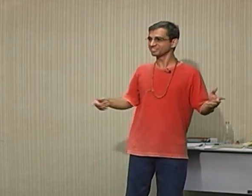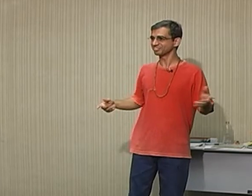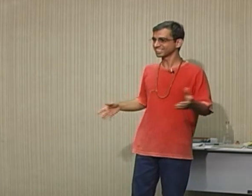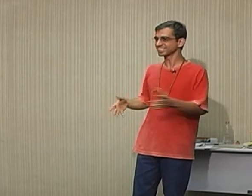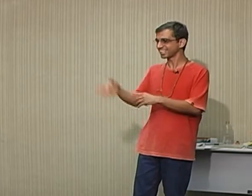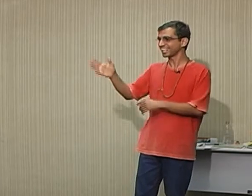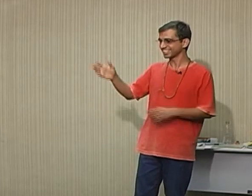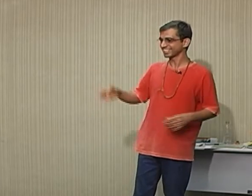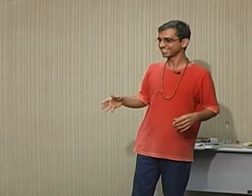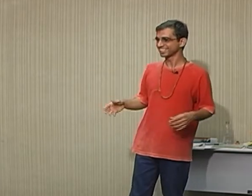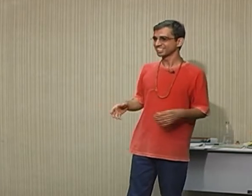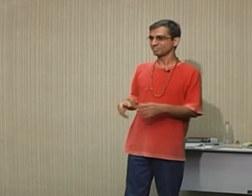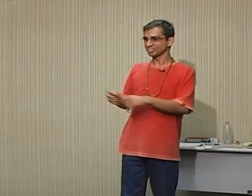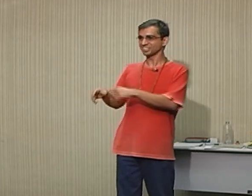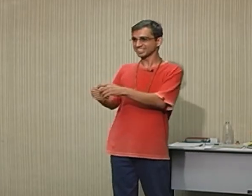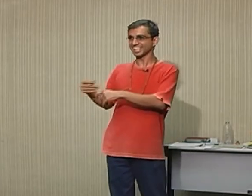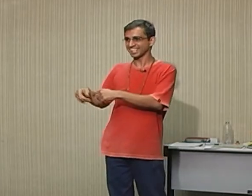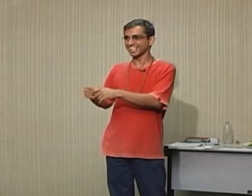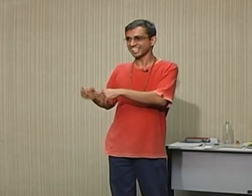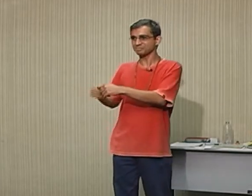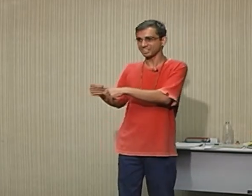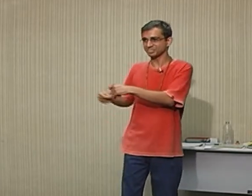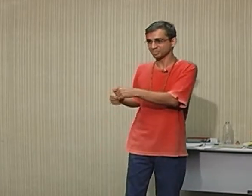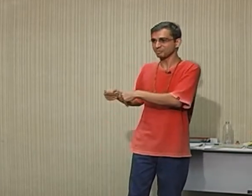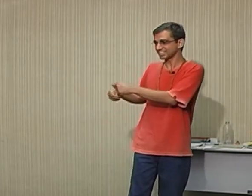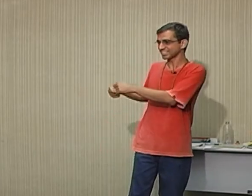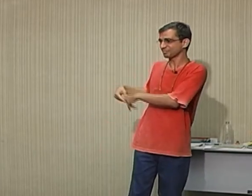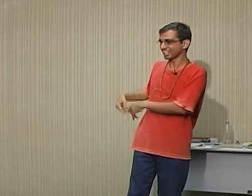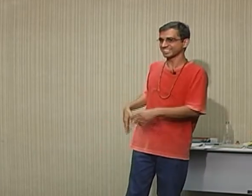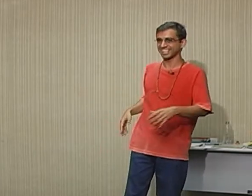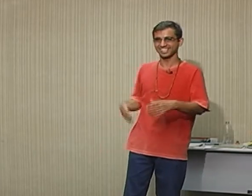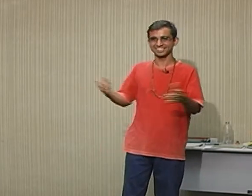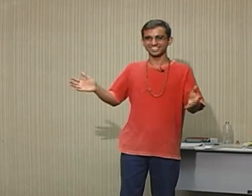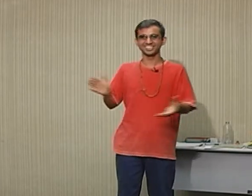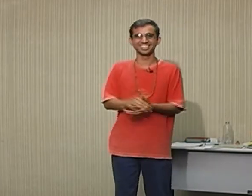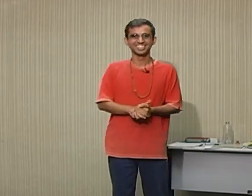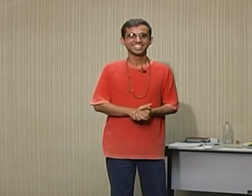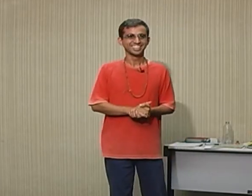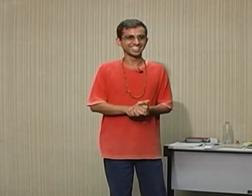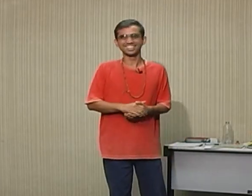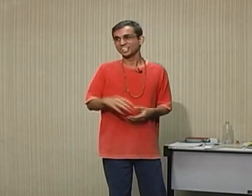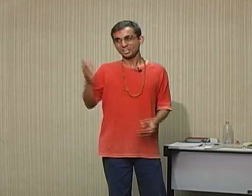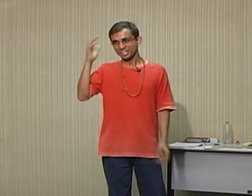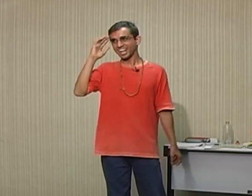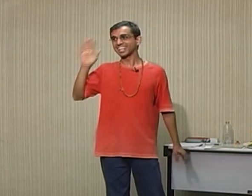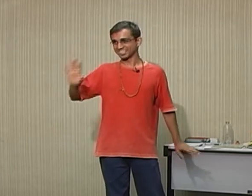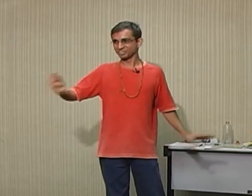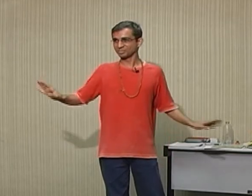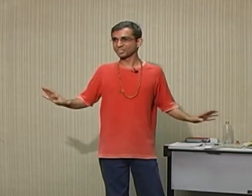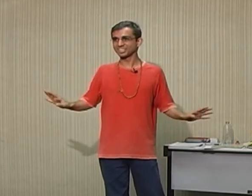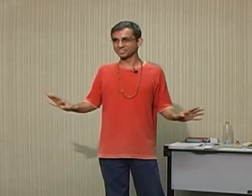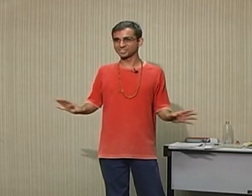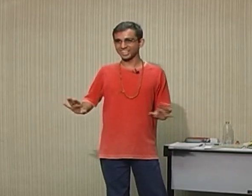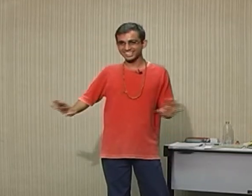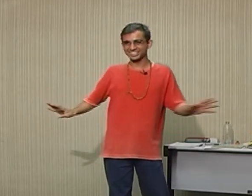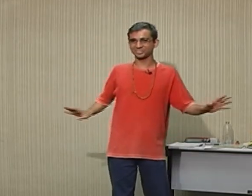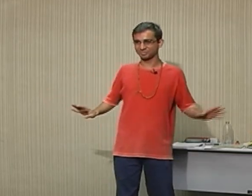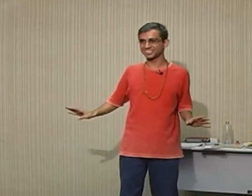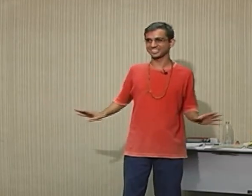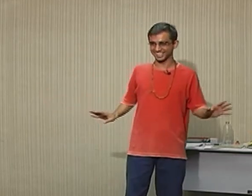andar, né? Porque não tem nem as duas patinhas para trás, né? Então, aí, o contador de histórias tem desculpa a tudo, né?